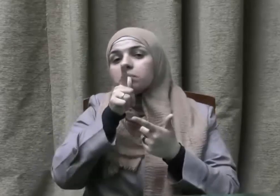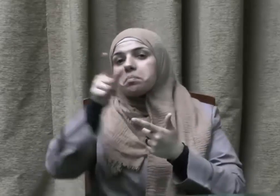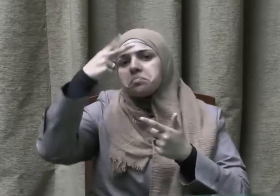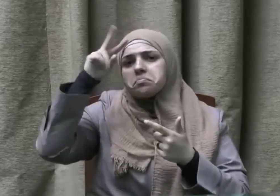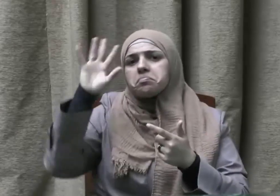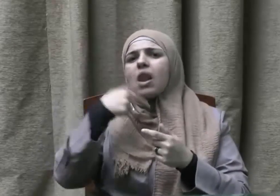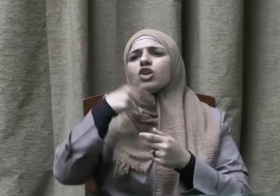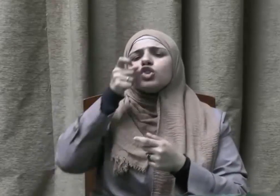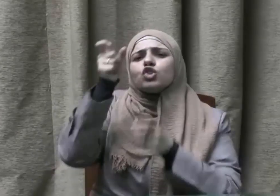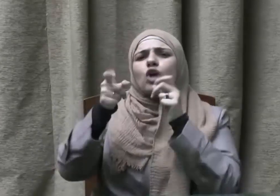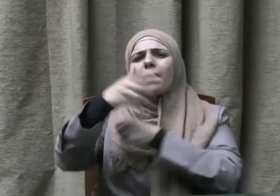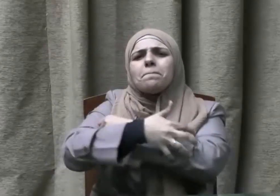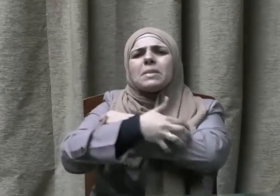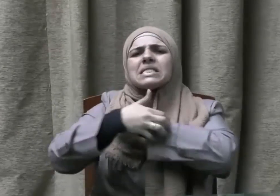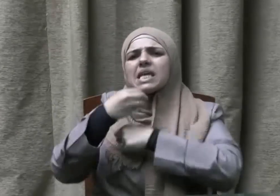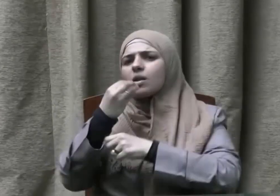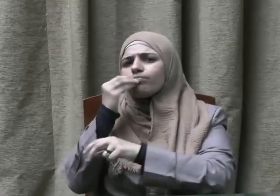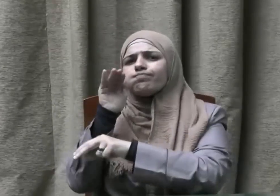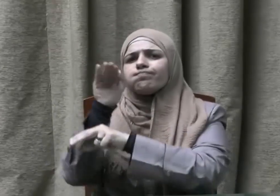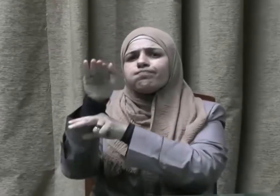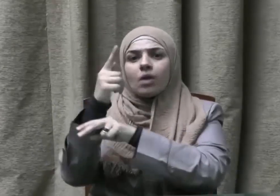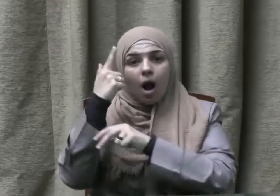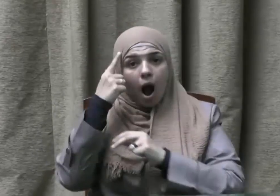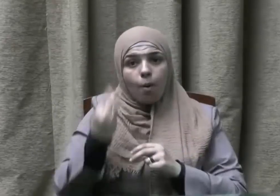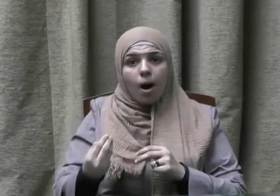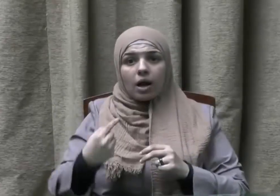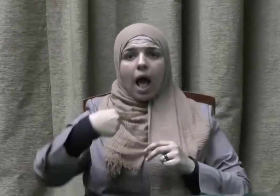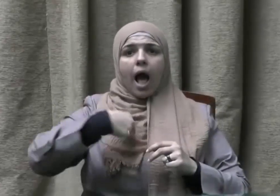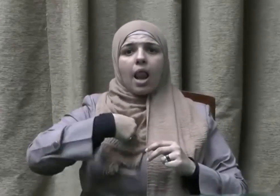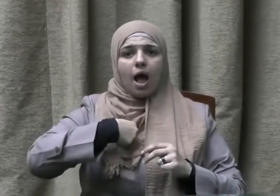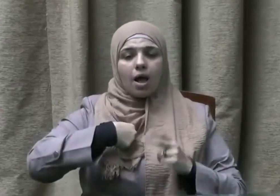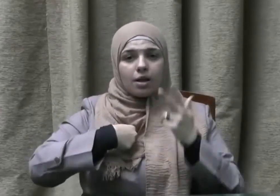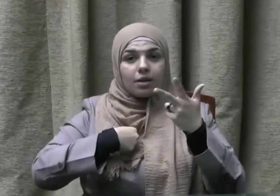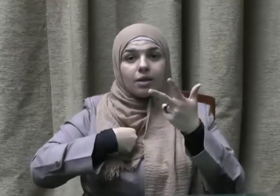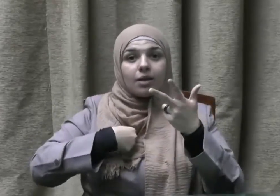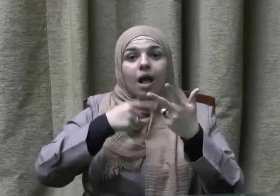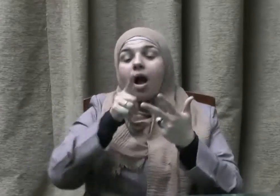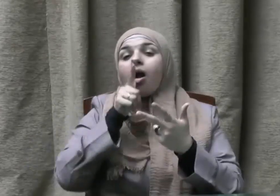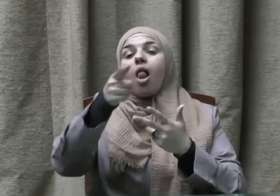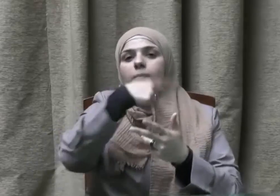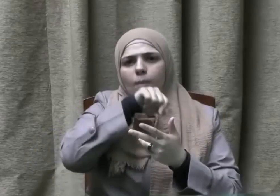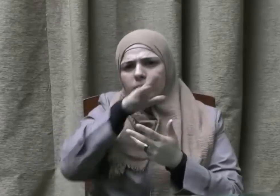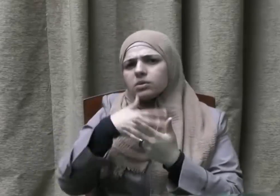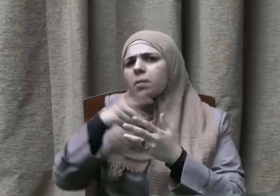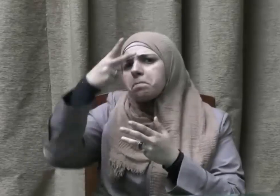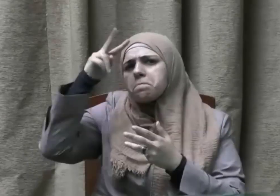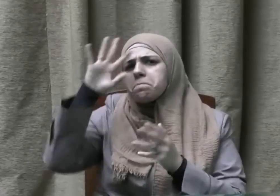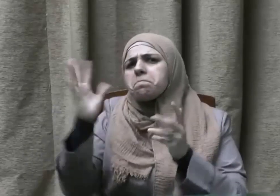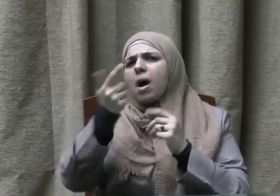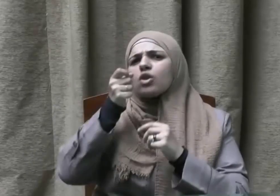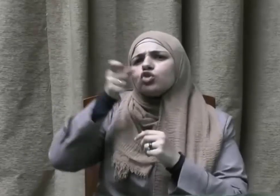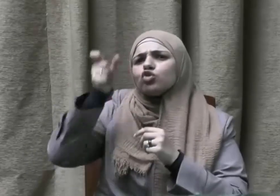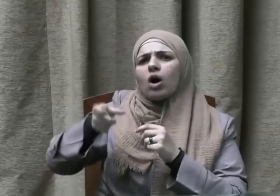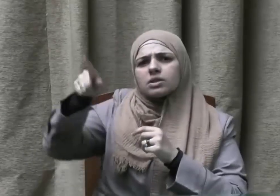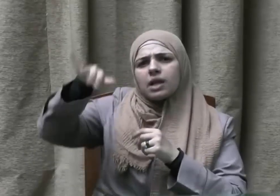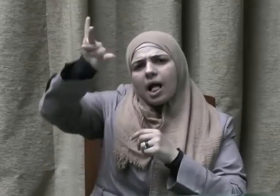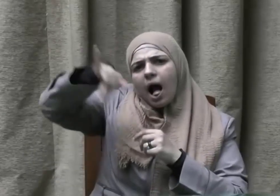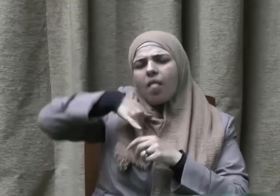وتقدمه ولقد رب النبي صلى الله عليه وسلم أصحابه على أن التضحية